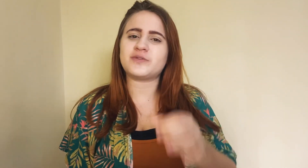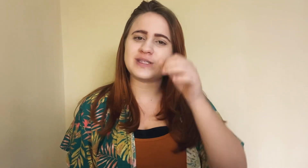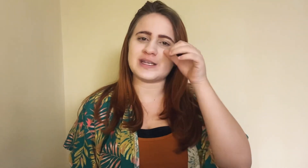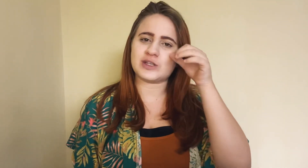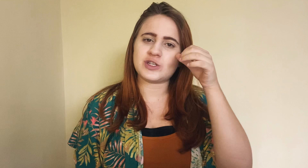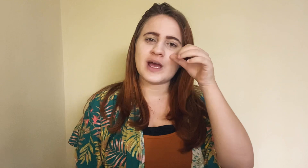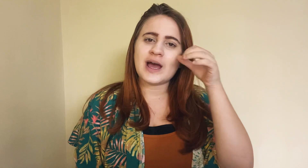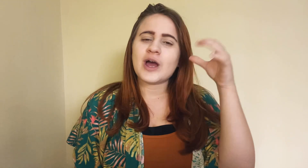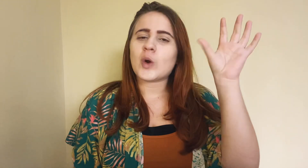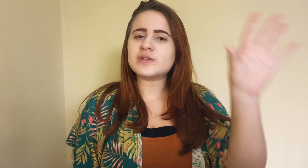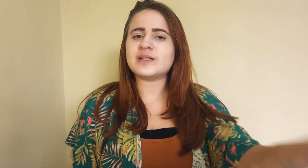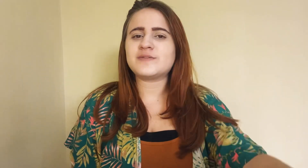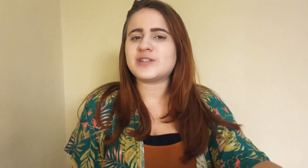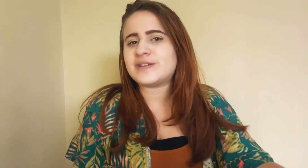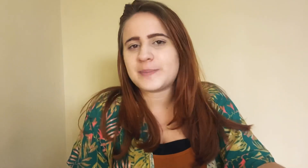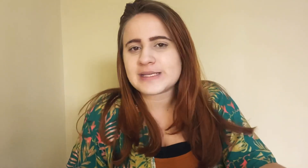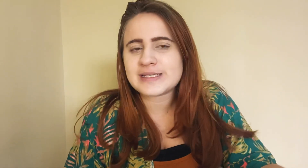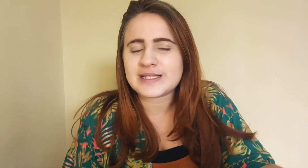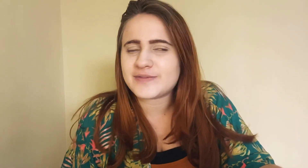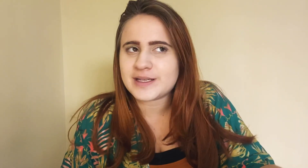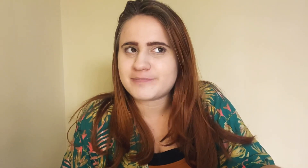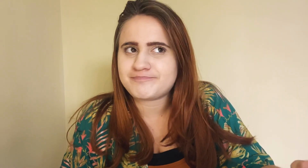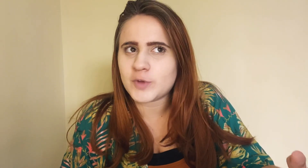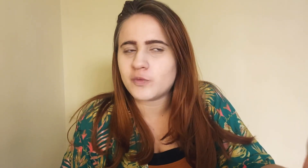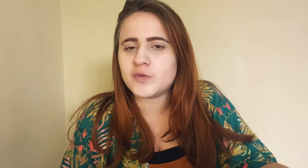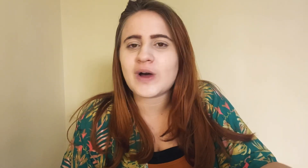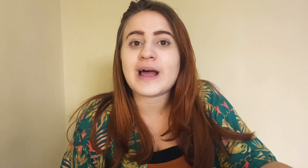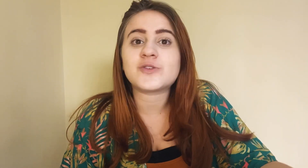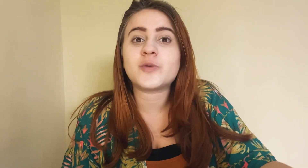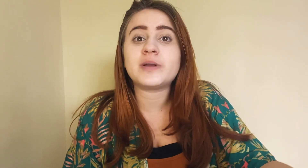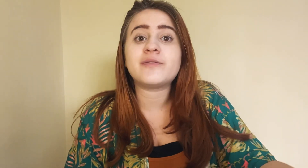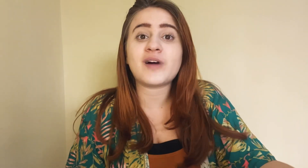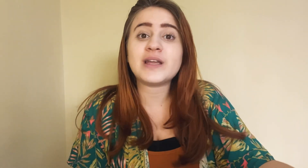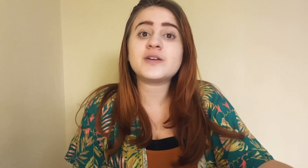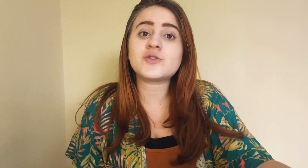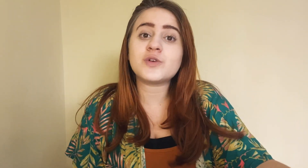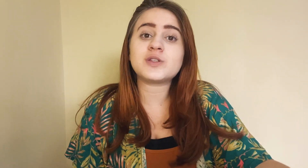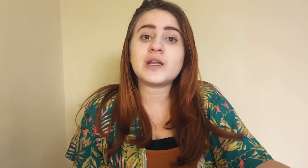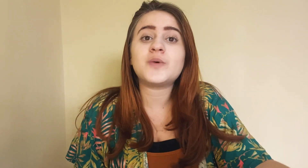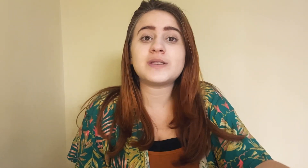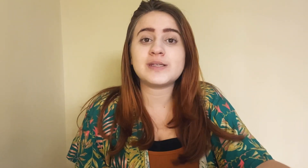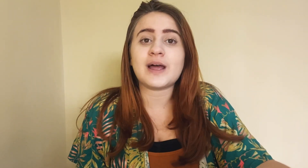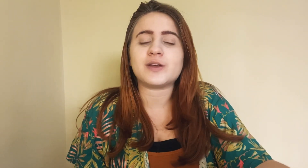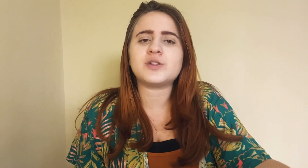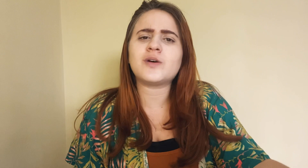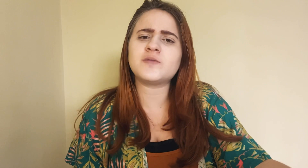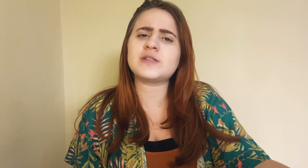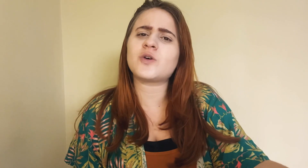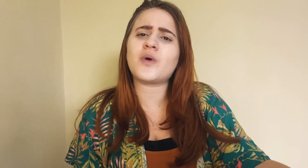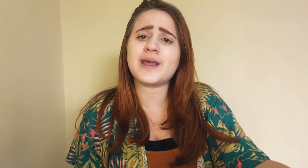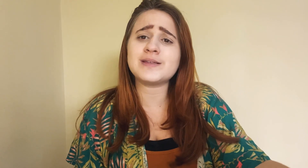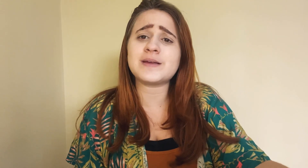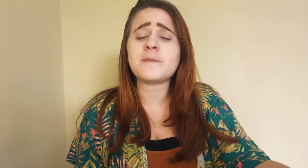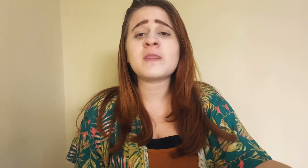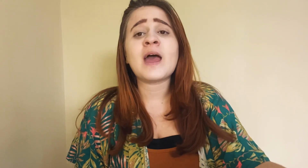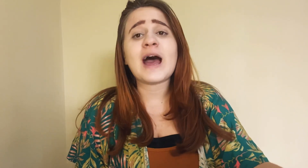vocês. Com certeza você deve ter pensado, você já deve ter ouvido falar sobre variações na língua de sinais. E talvez você só conheça a